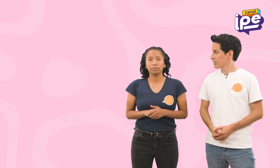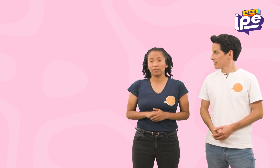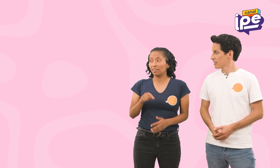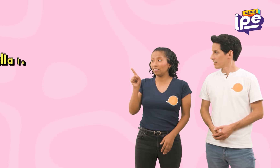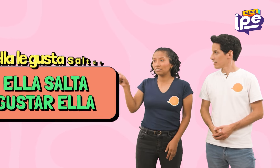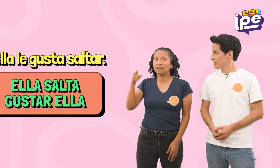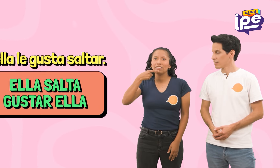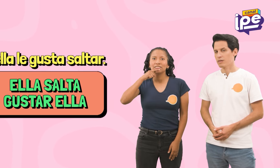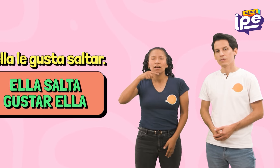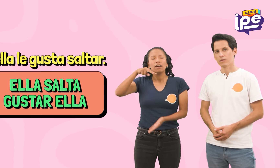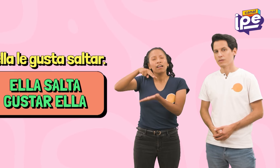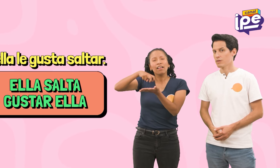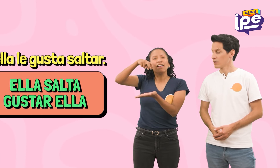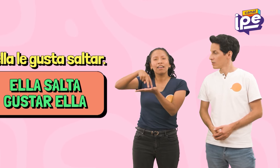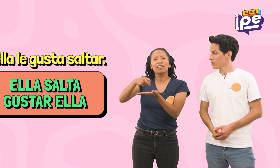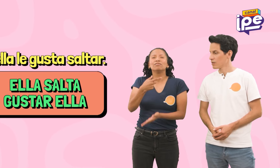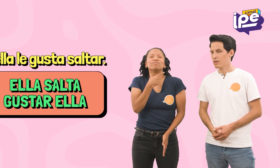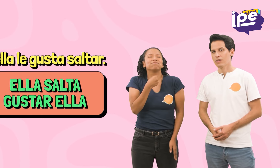A ella le gusta saltar.